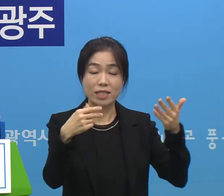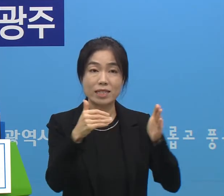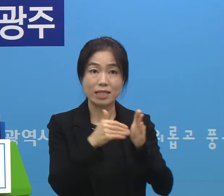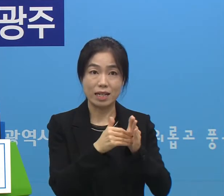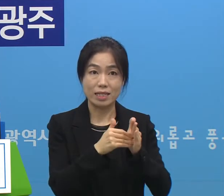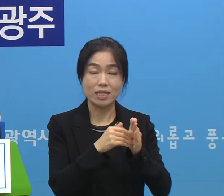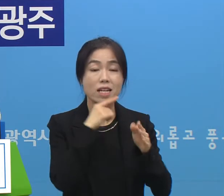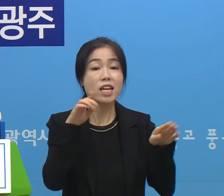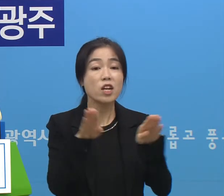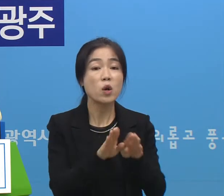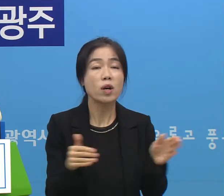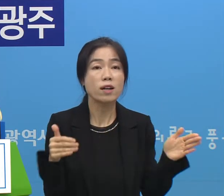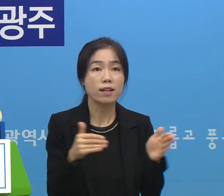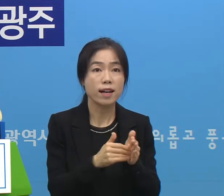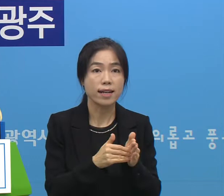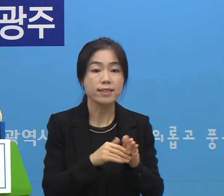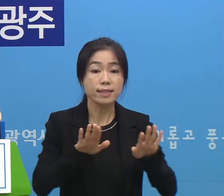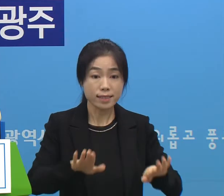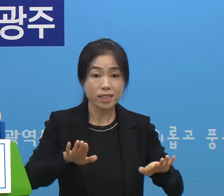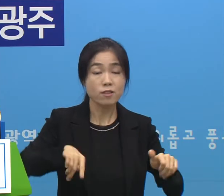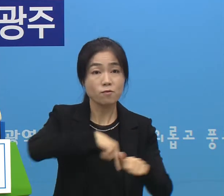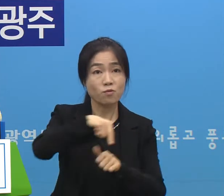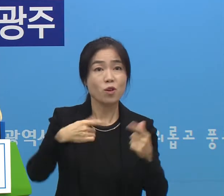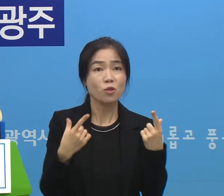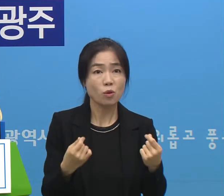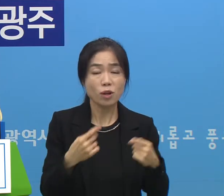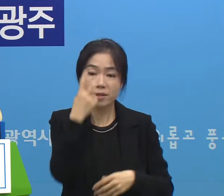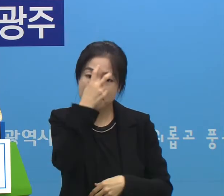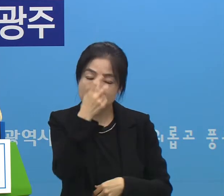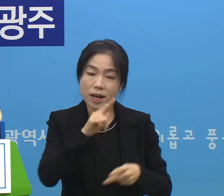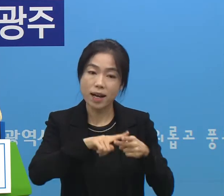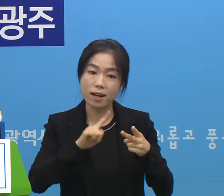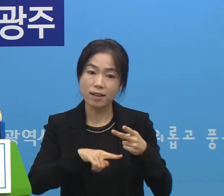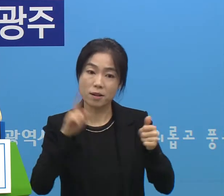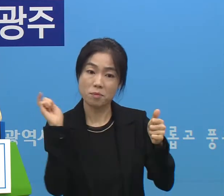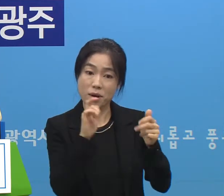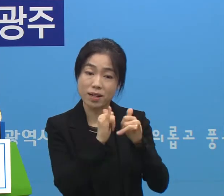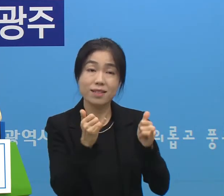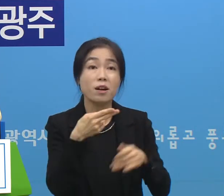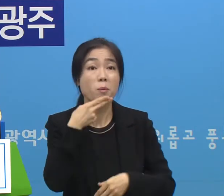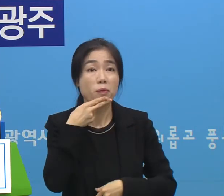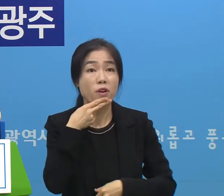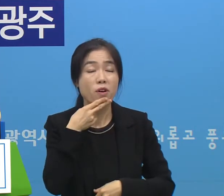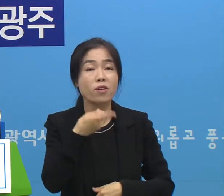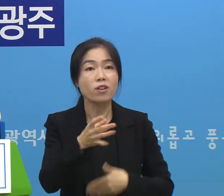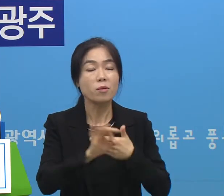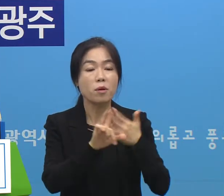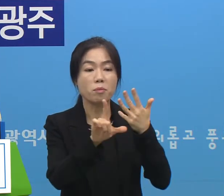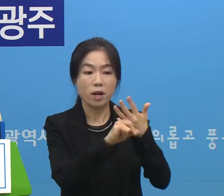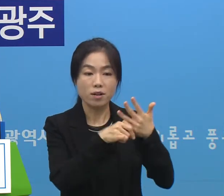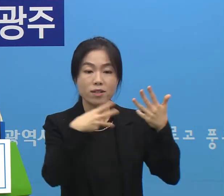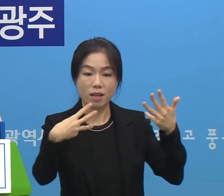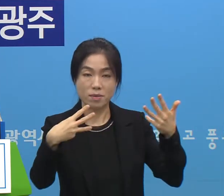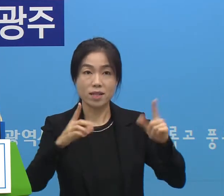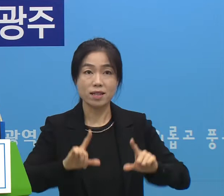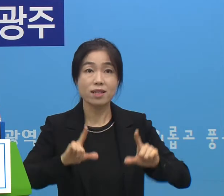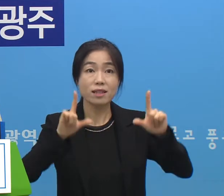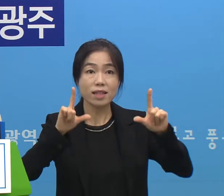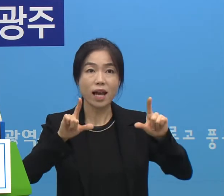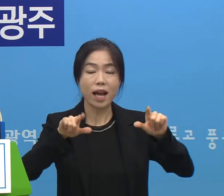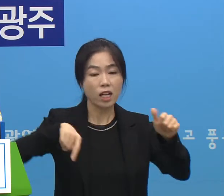일요일까지 현재와 같이 관리되거나 확진자가 나오지 않는 경우에 8월 3일 날